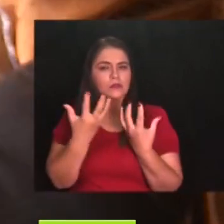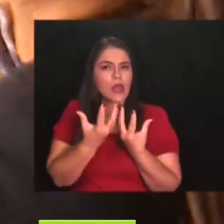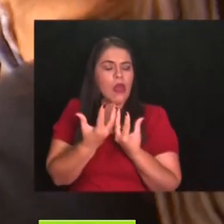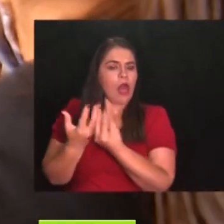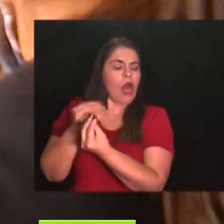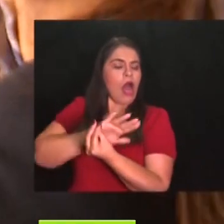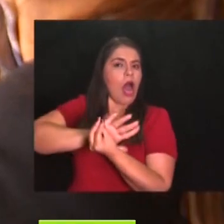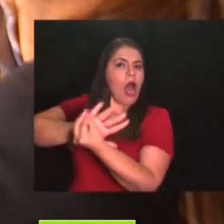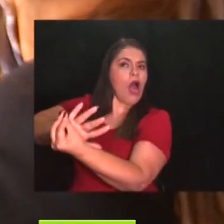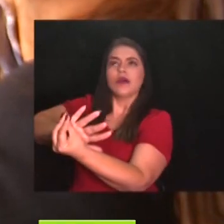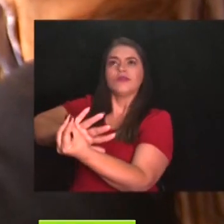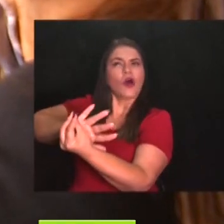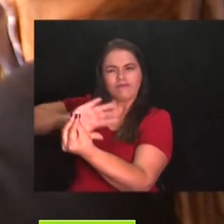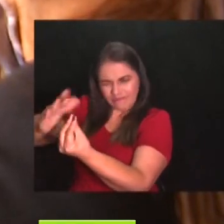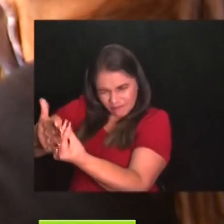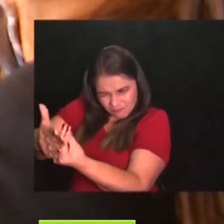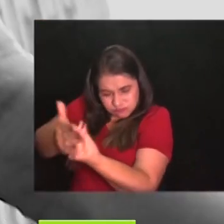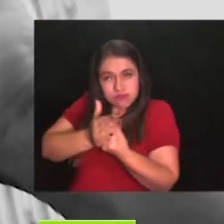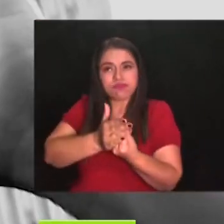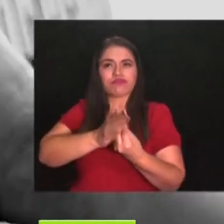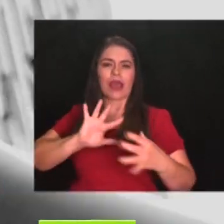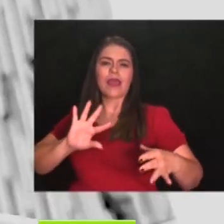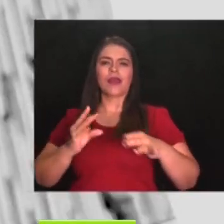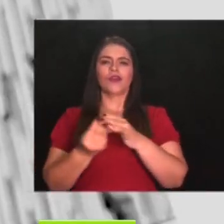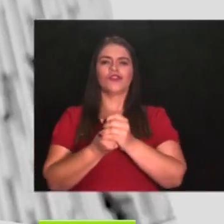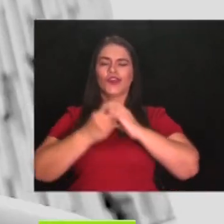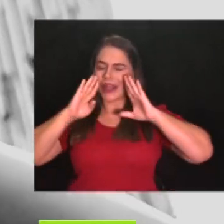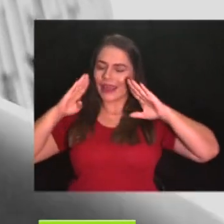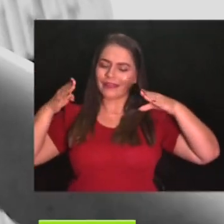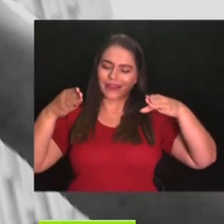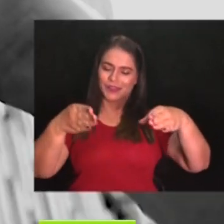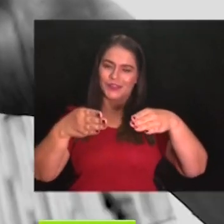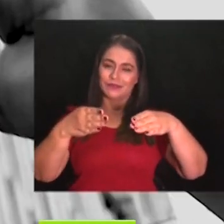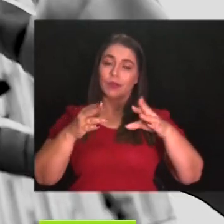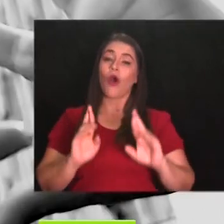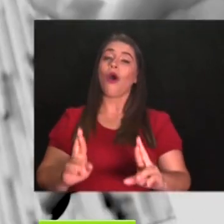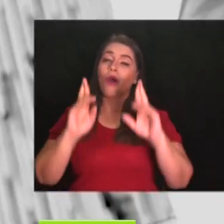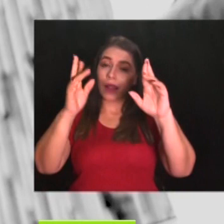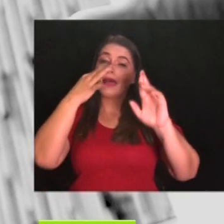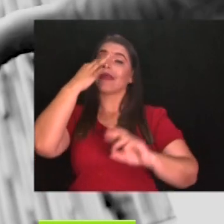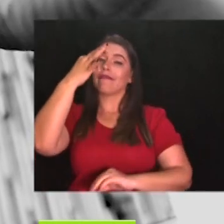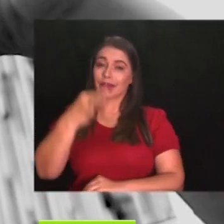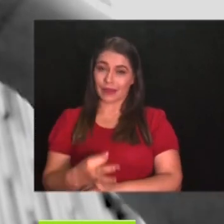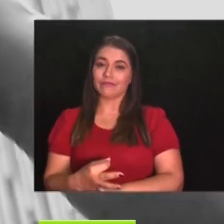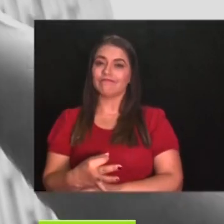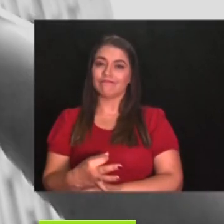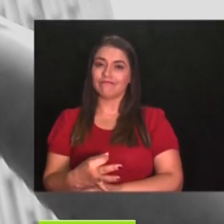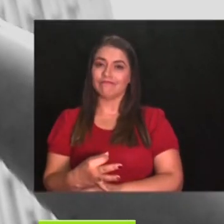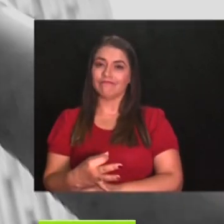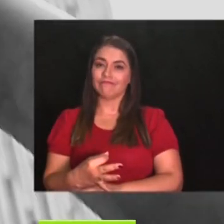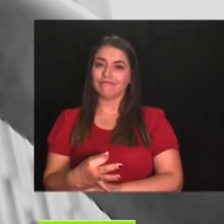para que su voz por fin se escuche. Ojalá no sean palabras necias y...